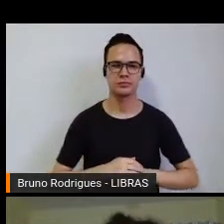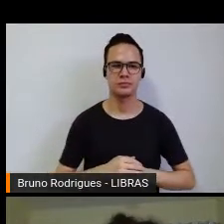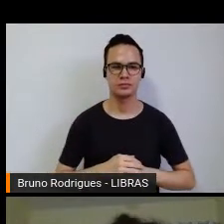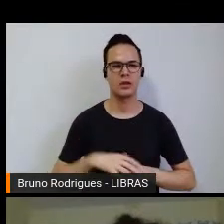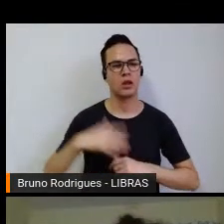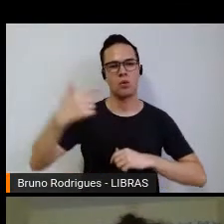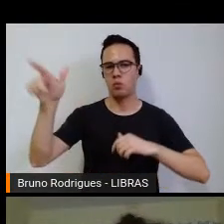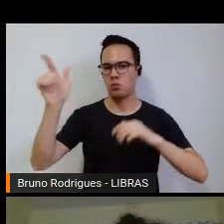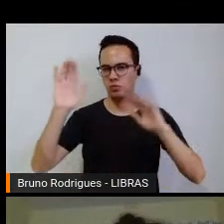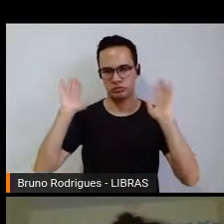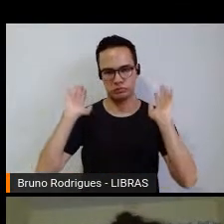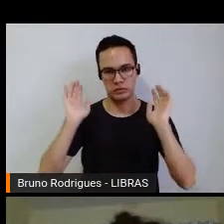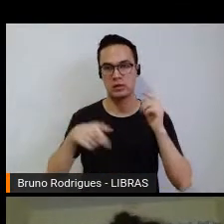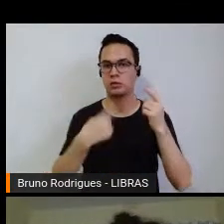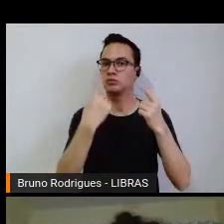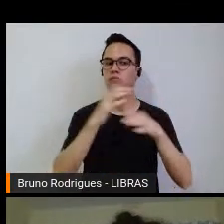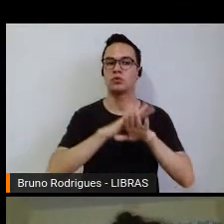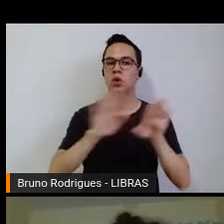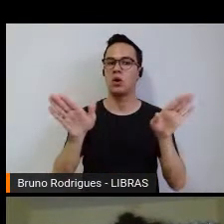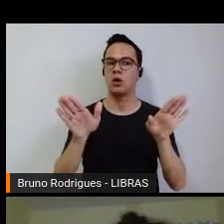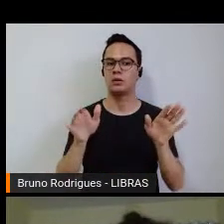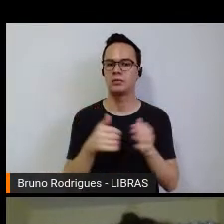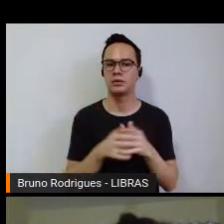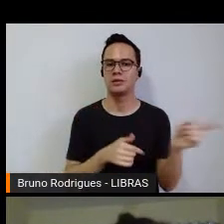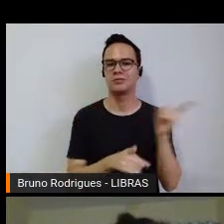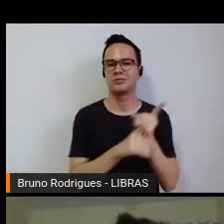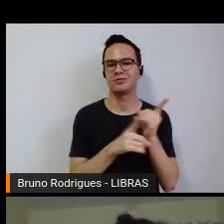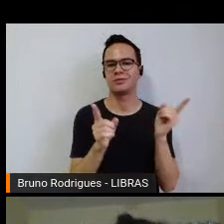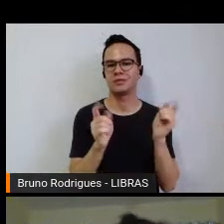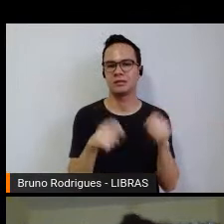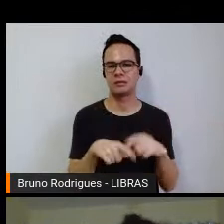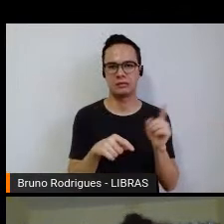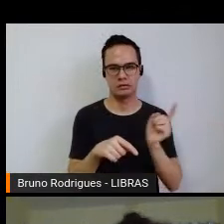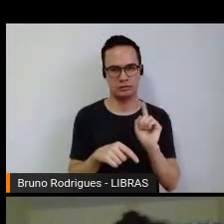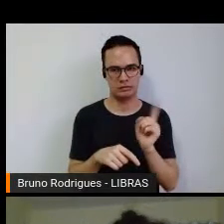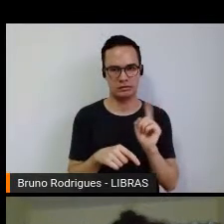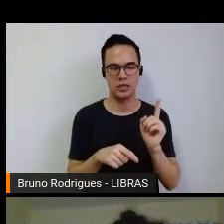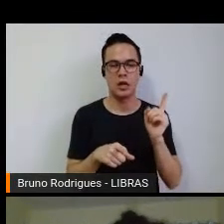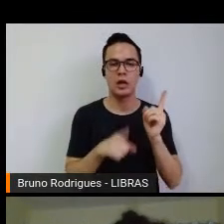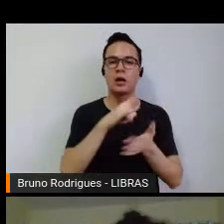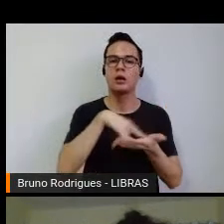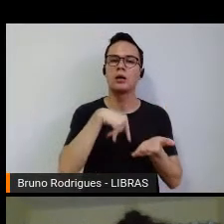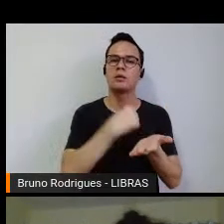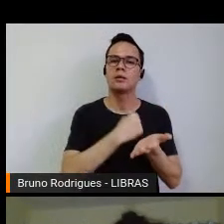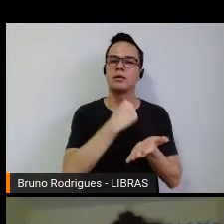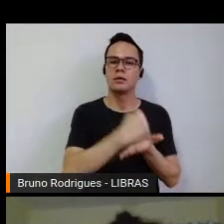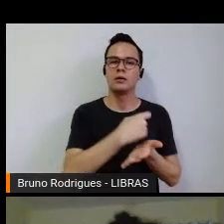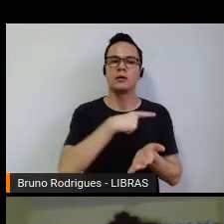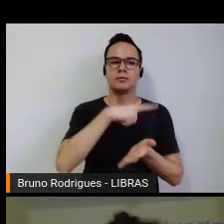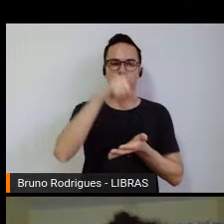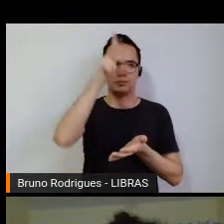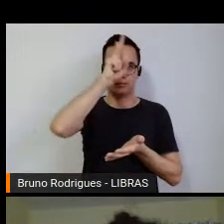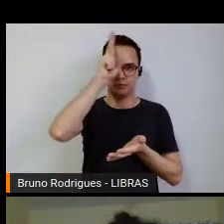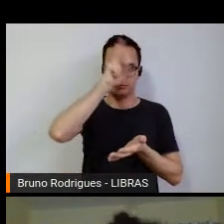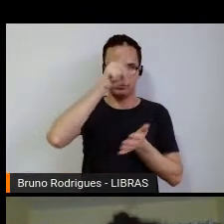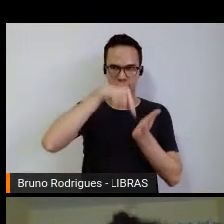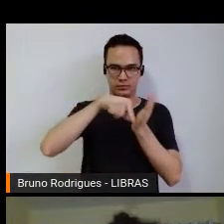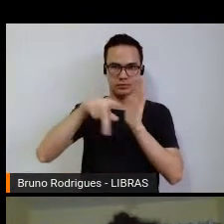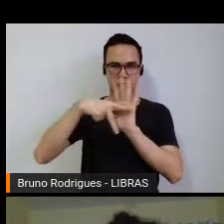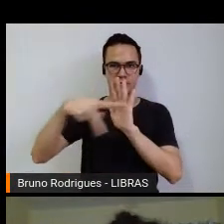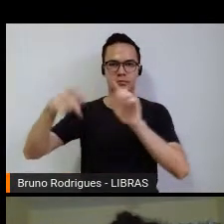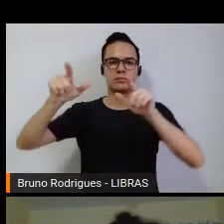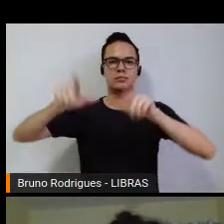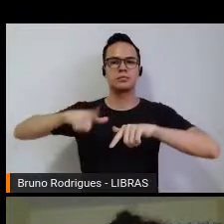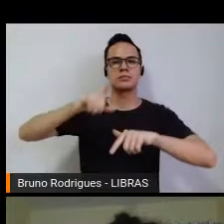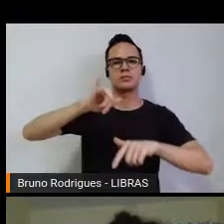outros materiais, mas esse foi o único documento que eu encontrei, não. Esse documento é um livro sobre a história da cidade de Piauú,